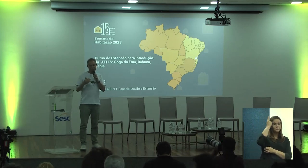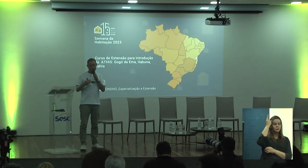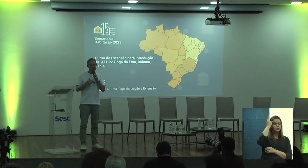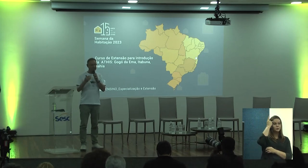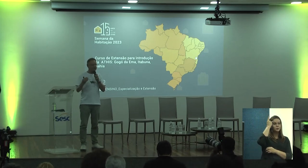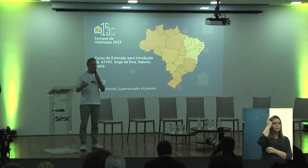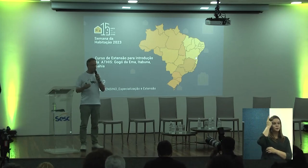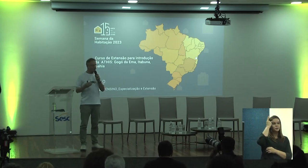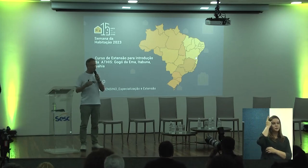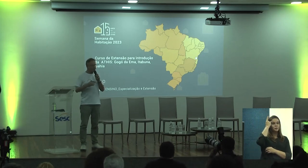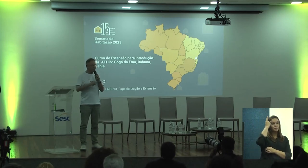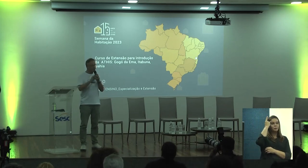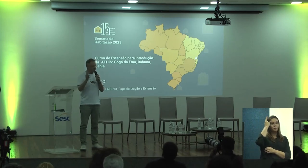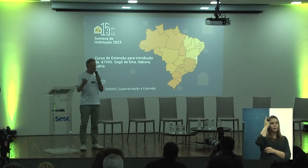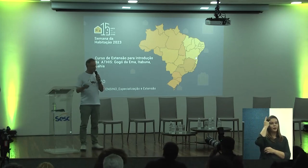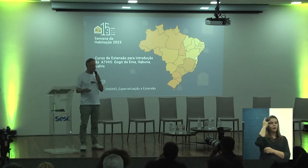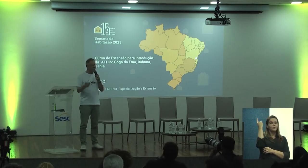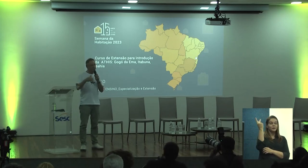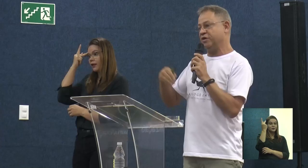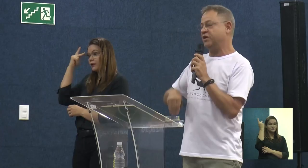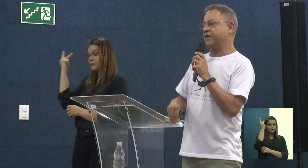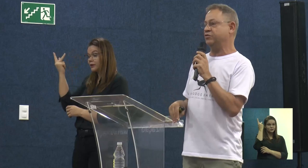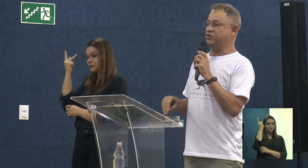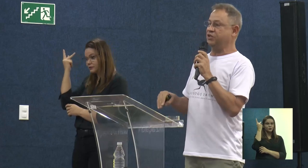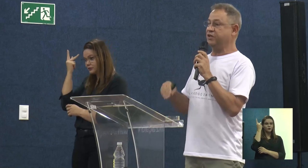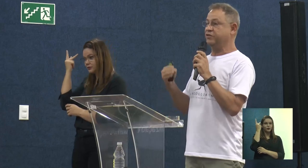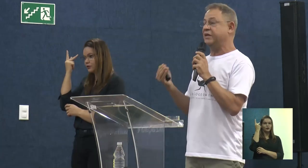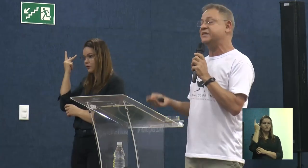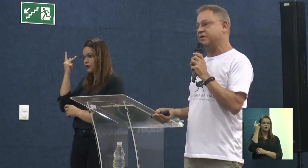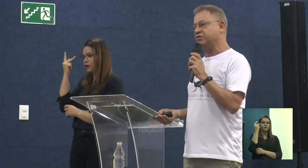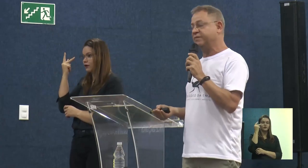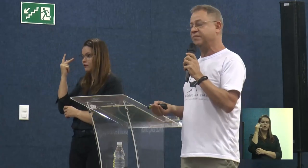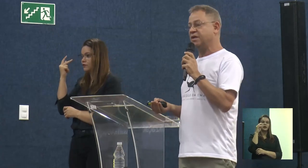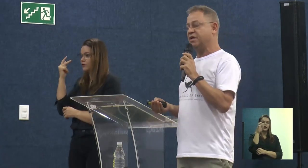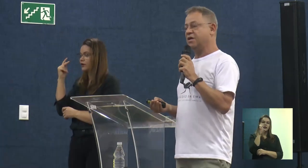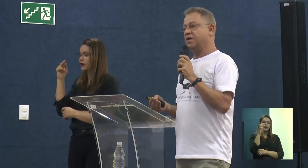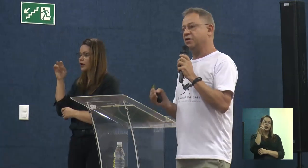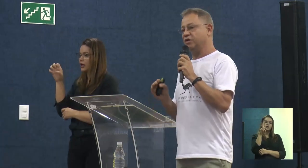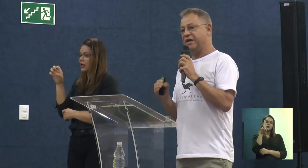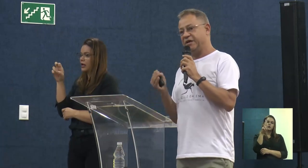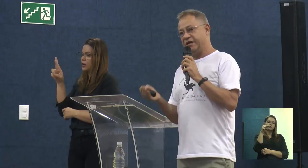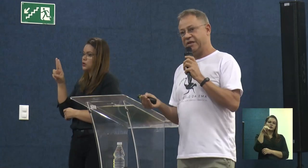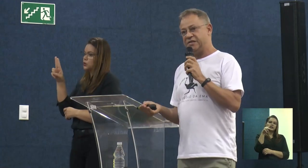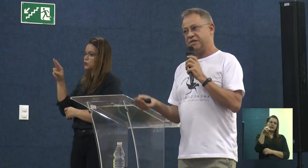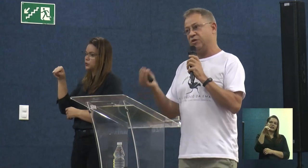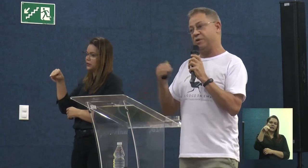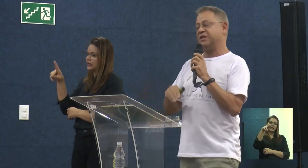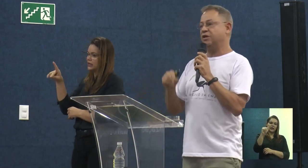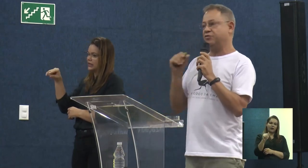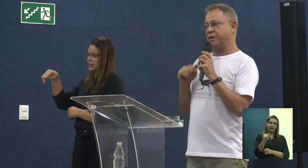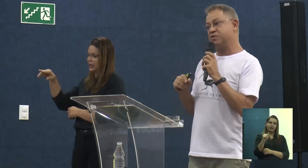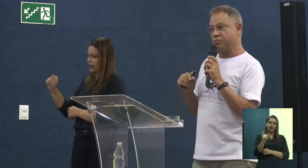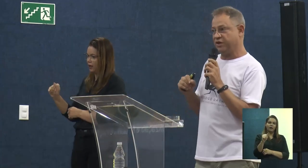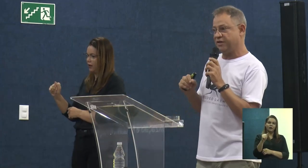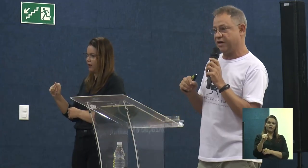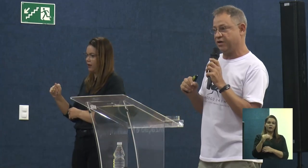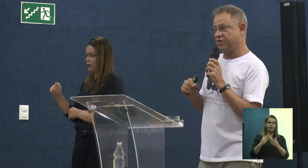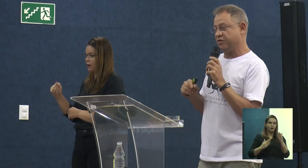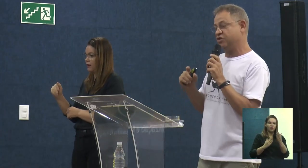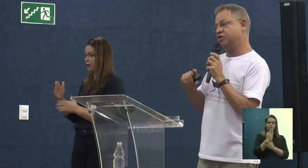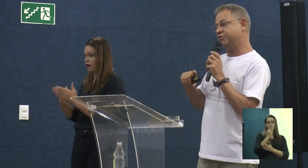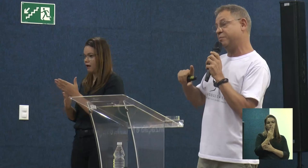coincidência histórica maravilhosa, foi o ano que a Ilundina ganhou a eleição, né. E quando ela ganha a eleição, é implantado o FUNAPS